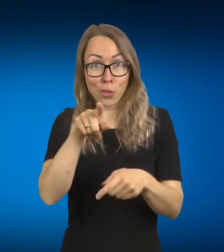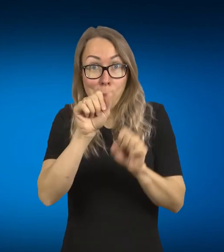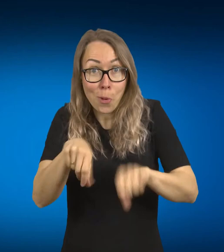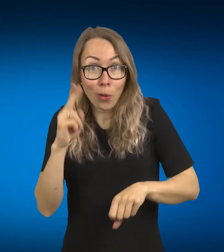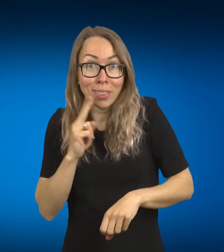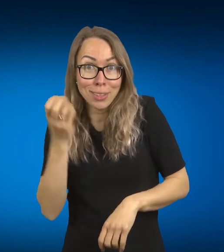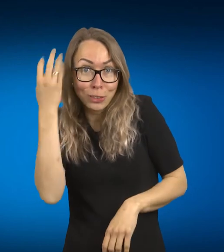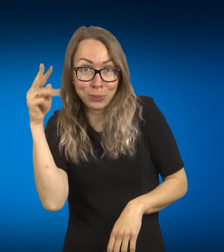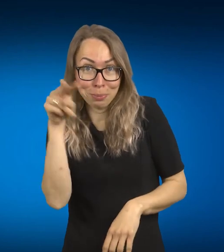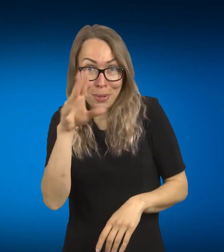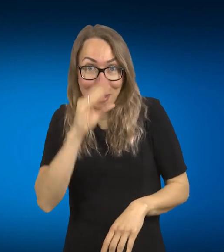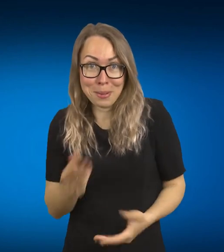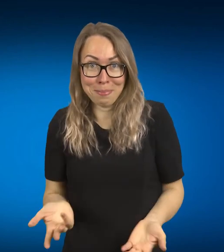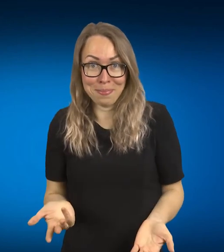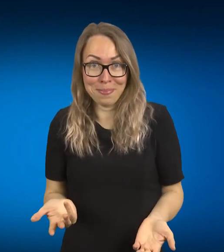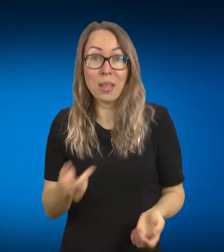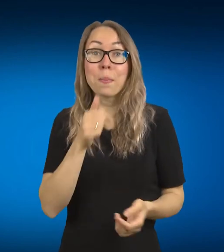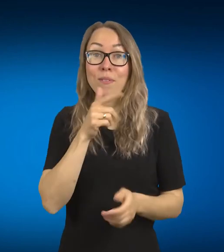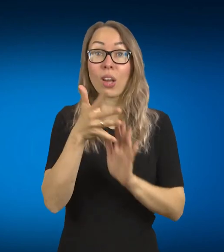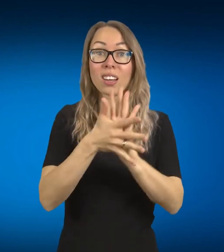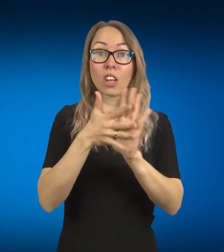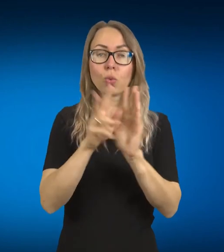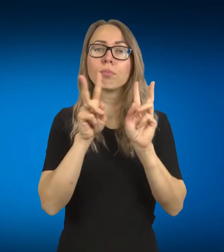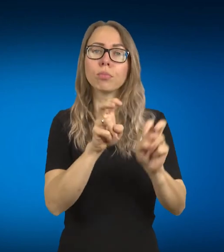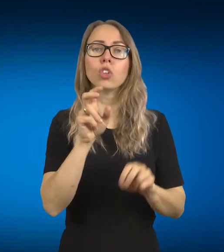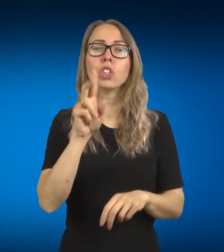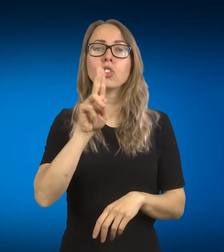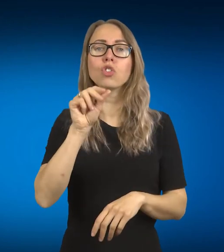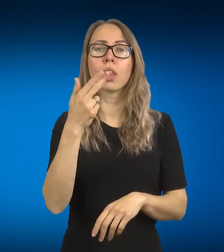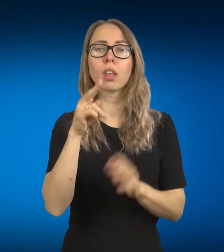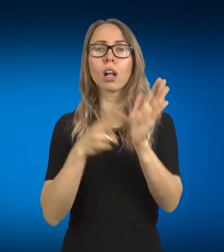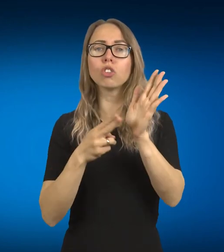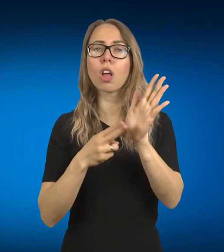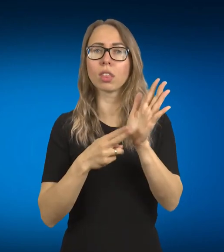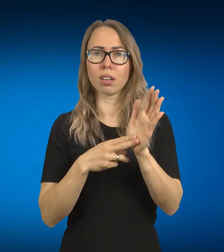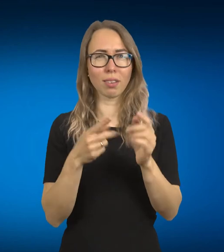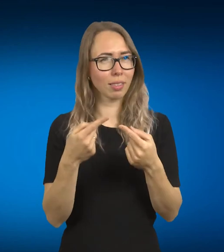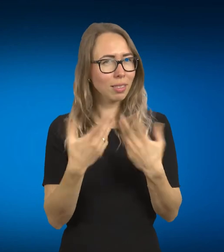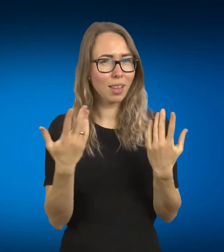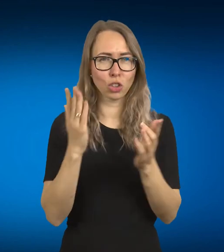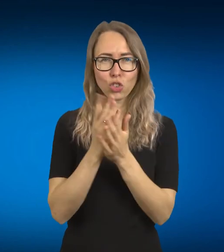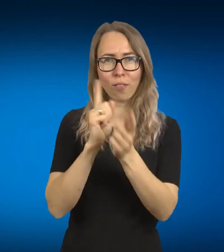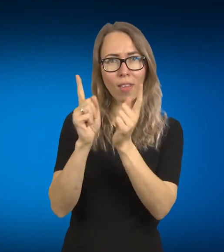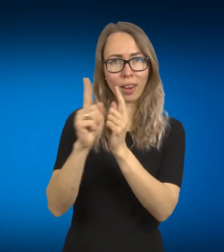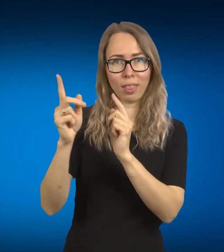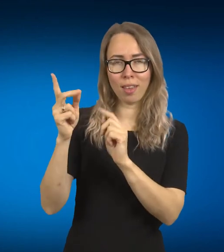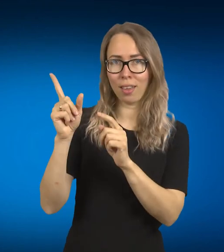vadint ženklais. Tai mane labai daug kvairvertėjų ir kurčiųjų šitą mokiną ir aš visiem irgi sakau, nes jie tiesiog